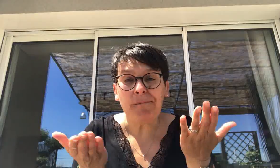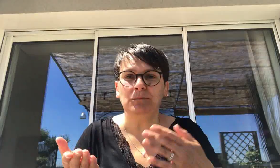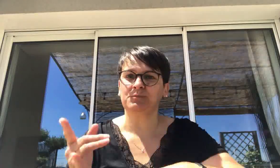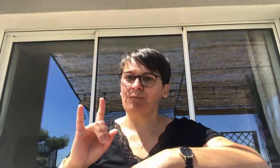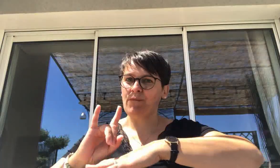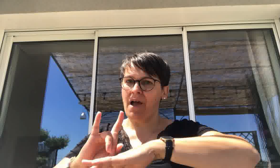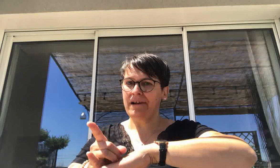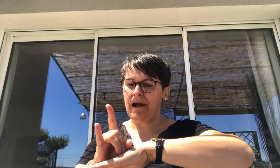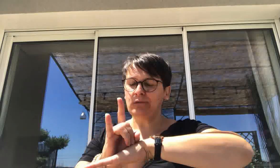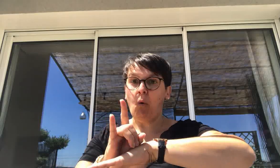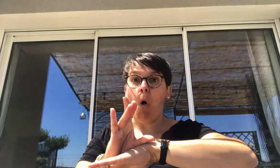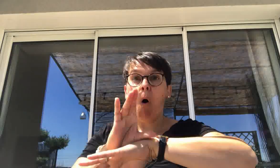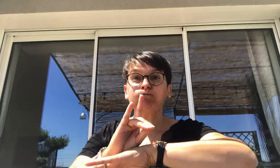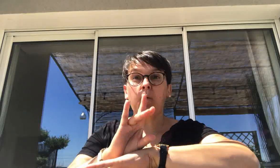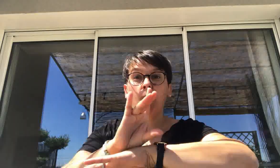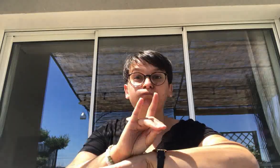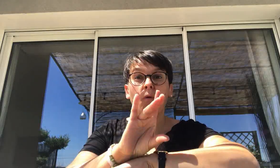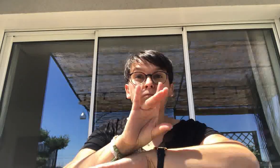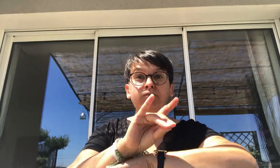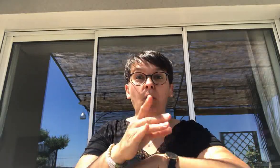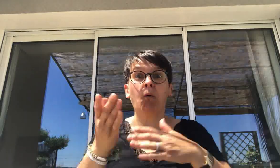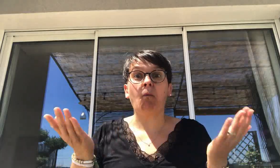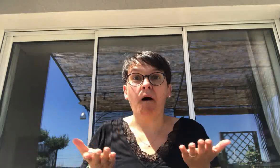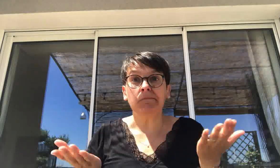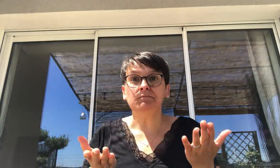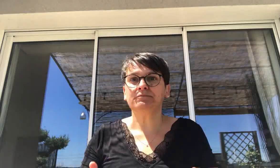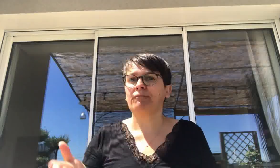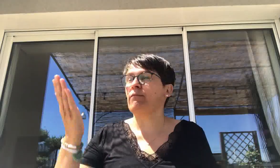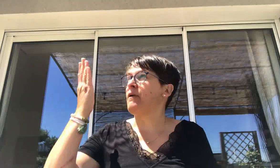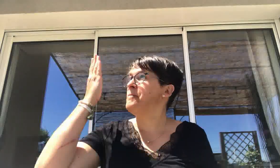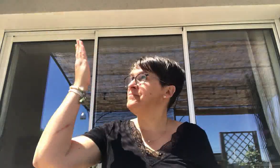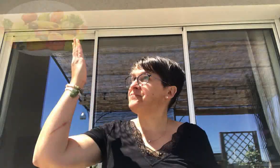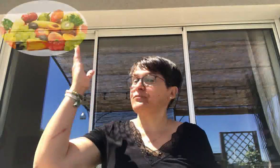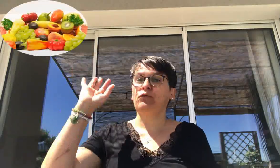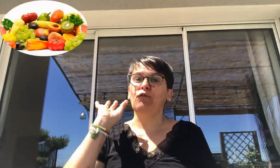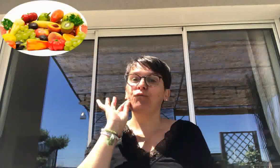Que mange l'escargot ? Hum, il mange des fruits,